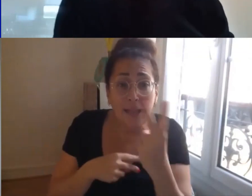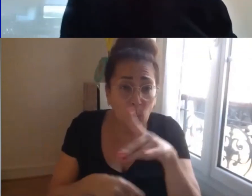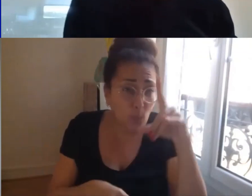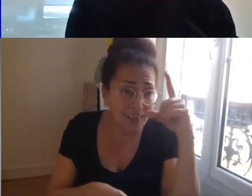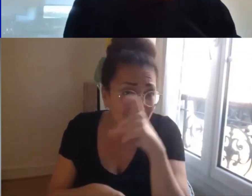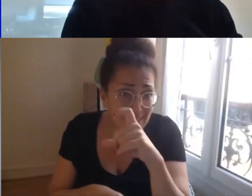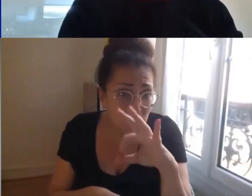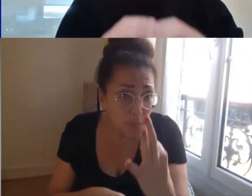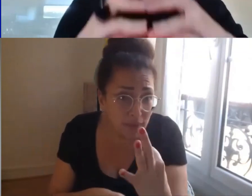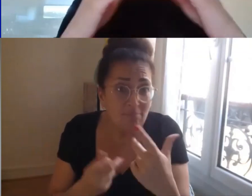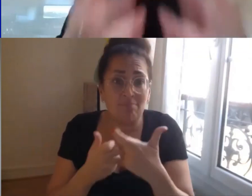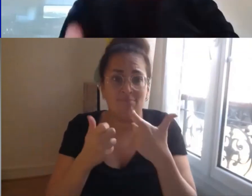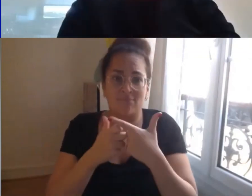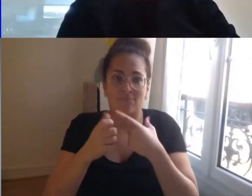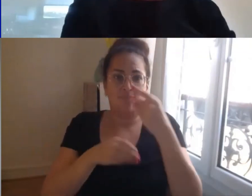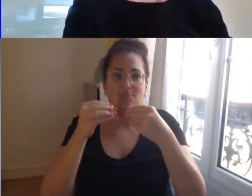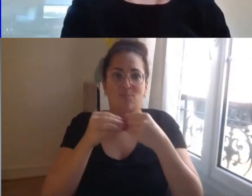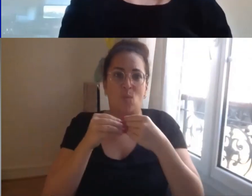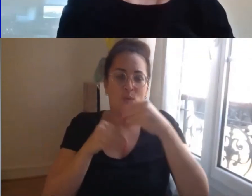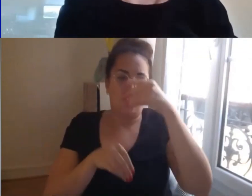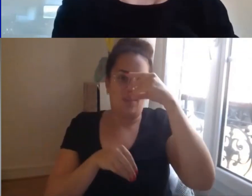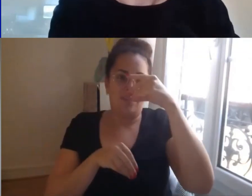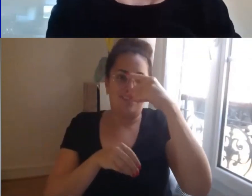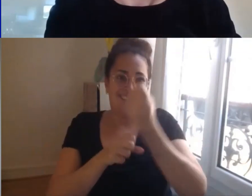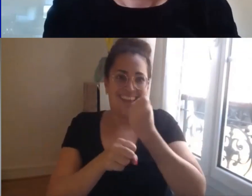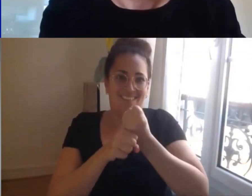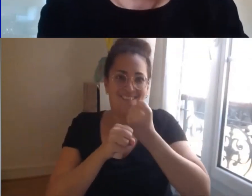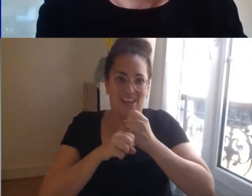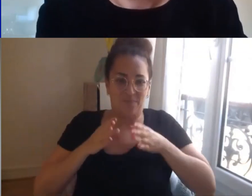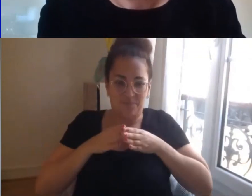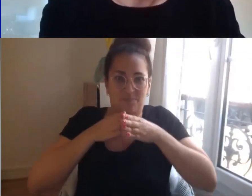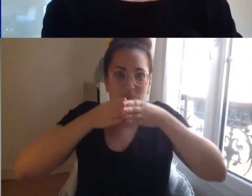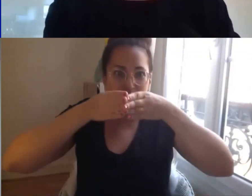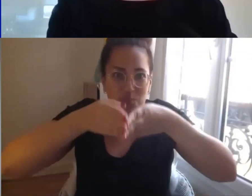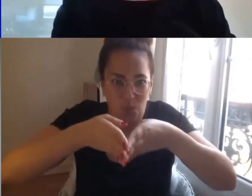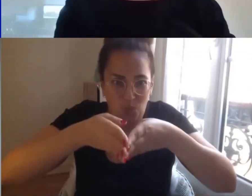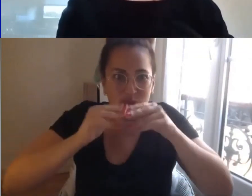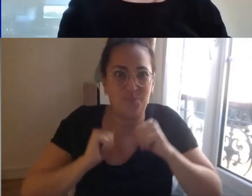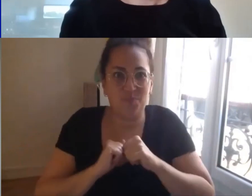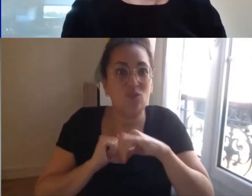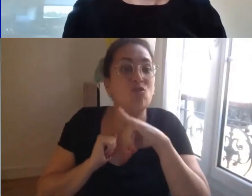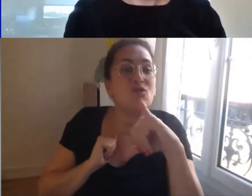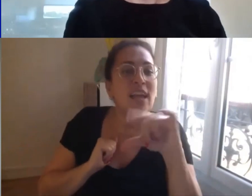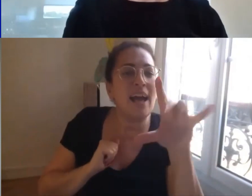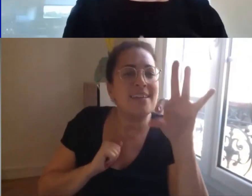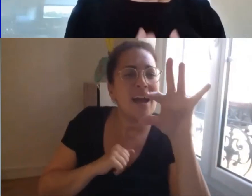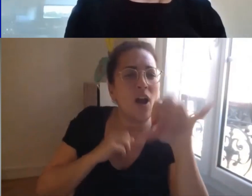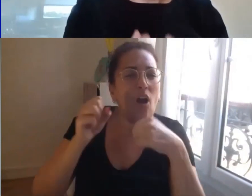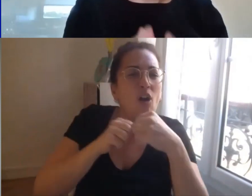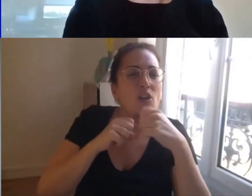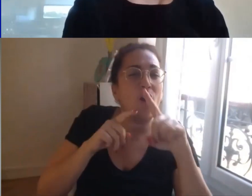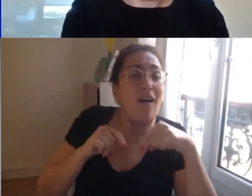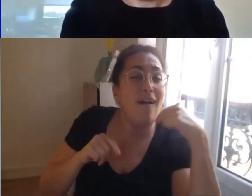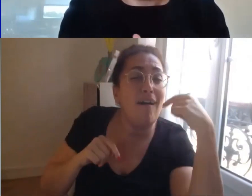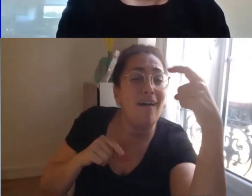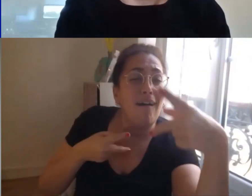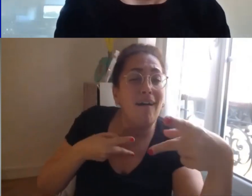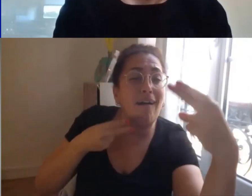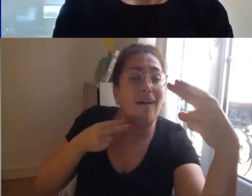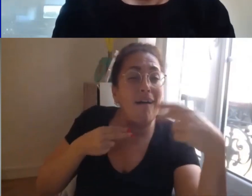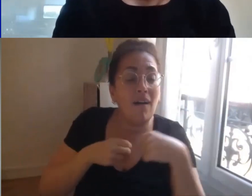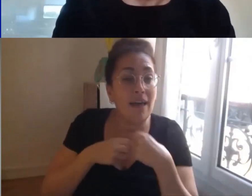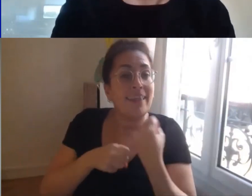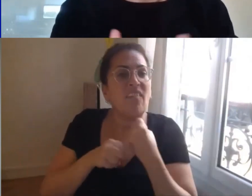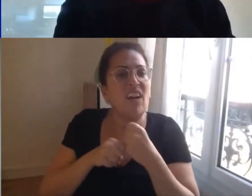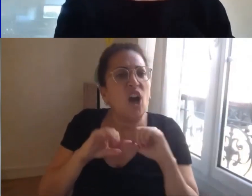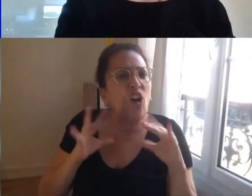professionnel et je me projette sur les 40 ans les 50 ans à venir en position de travail et on sait malheureusement au regard du